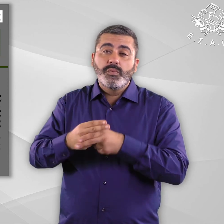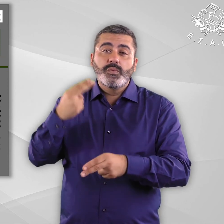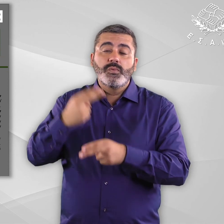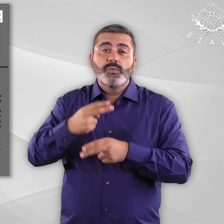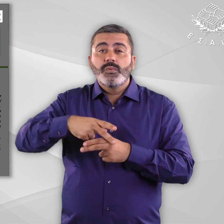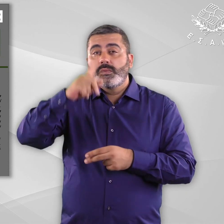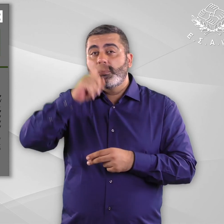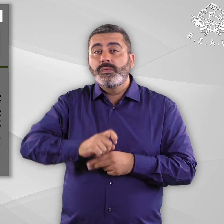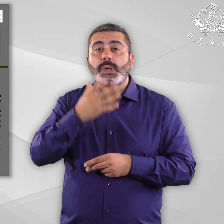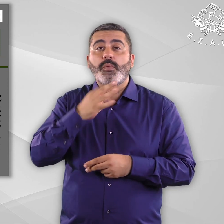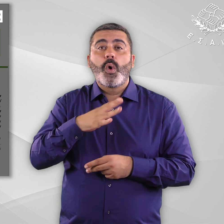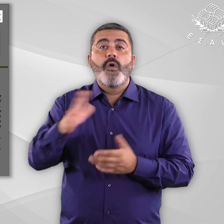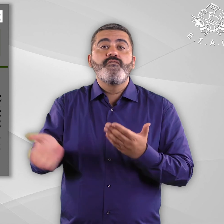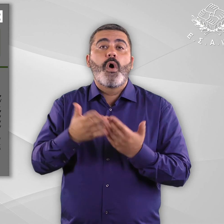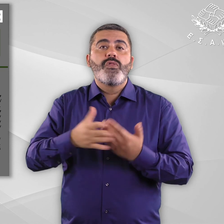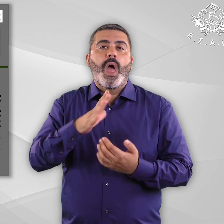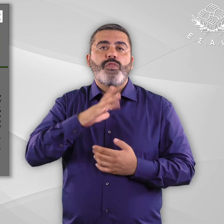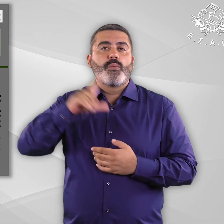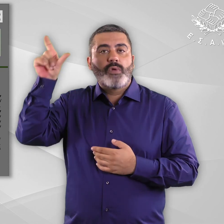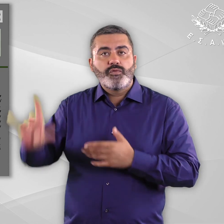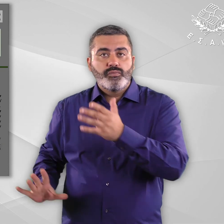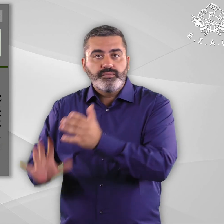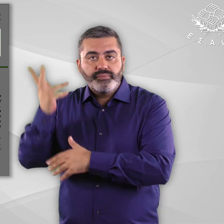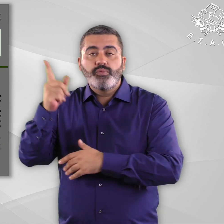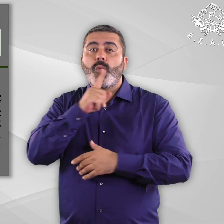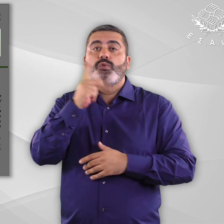και για τον εμπλουτισμό και την εξέλιξη του πολιτισμού. Πλαίσιο κειμένου